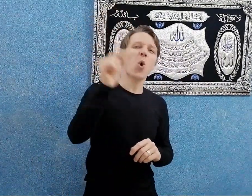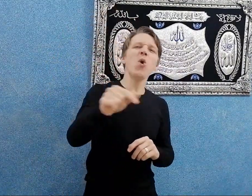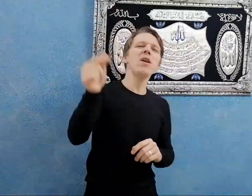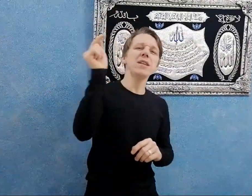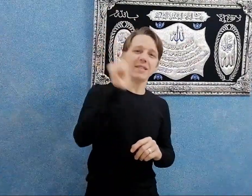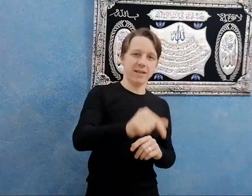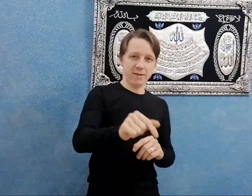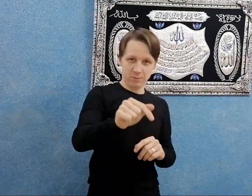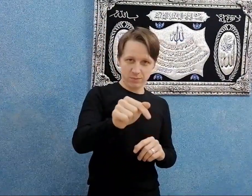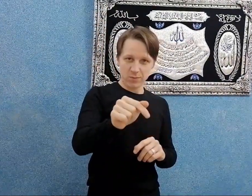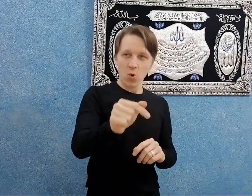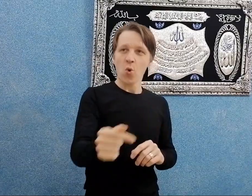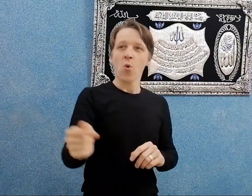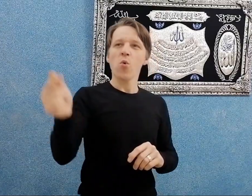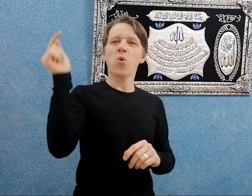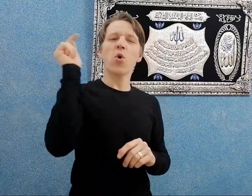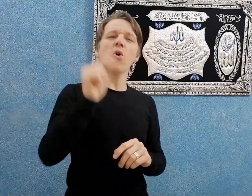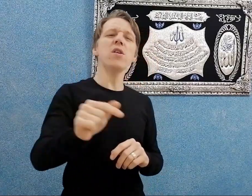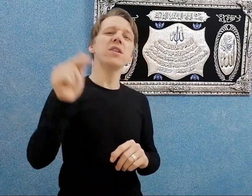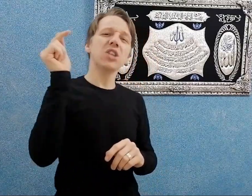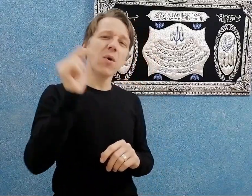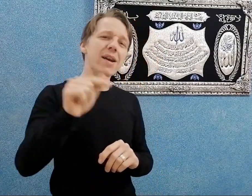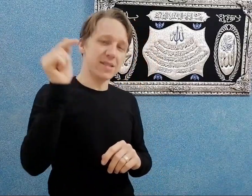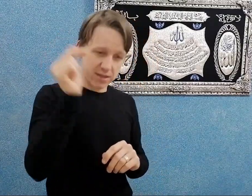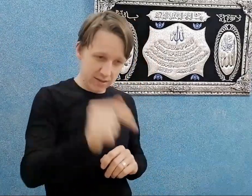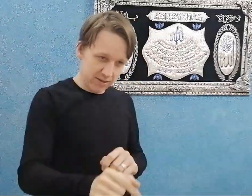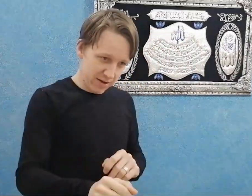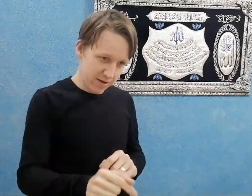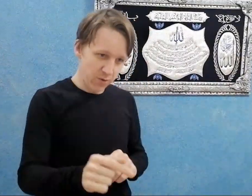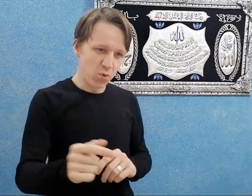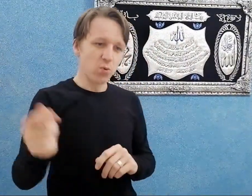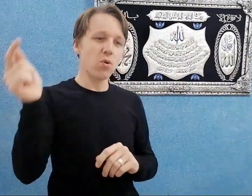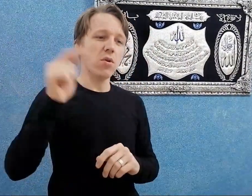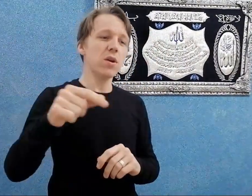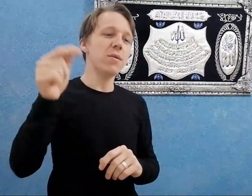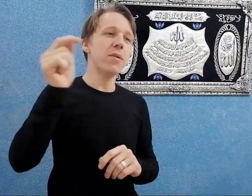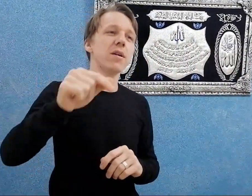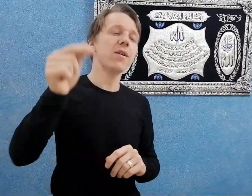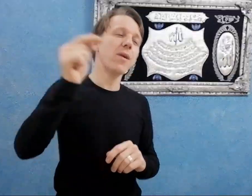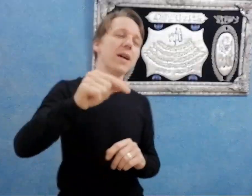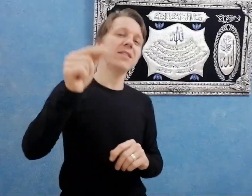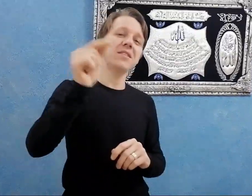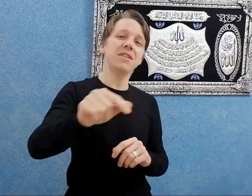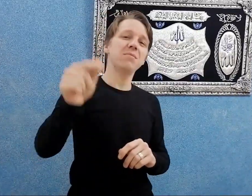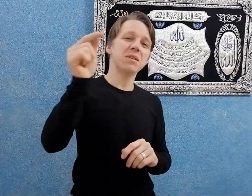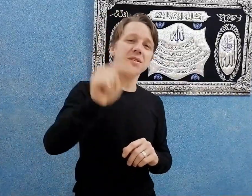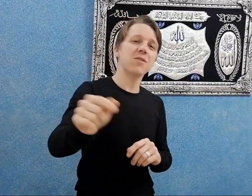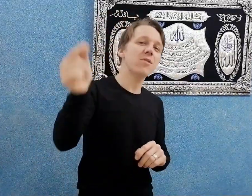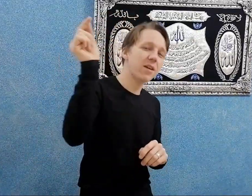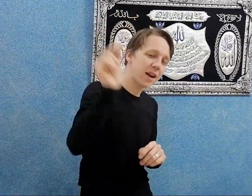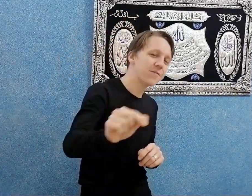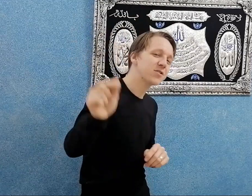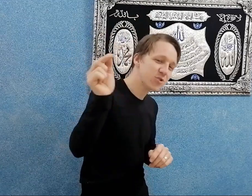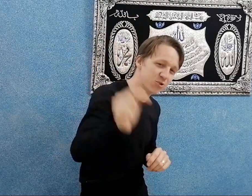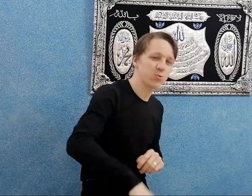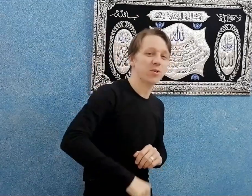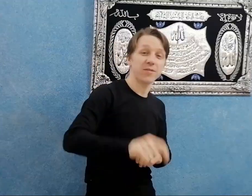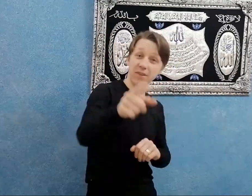كل سنة. وكل شوارع اسكندرية. وكل مرة واحد جديد بتصور نفس الصورة.